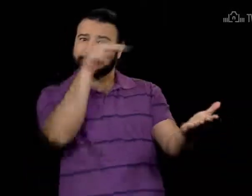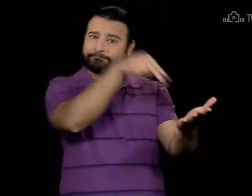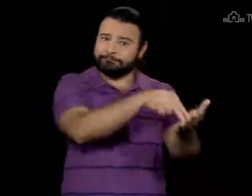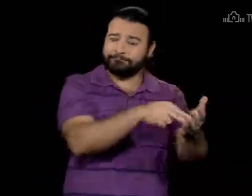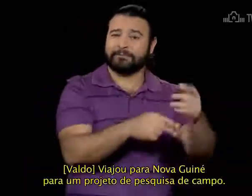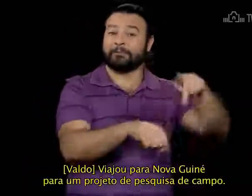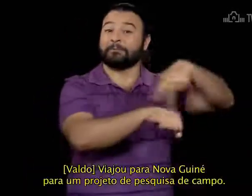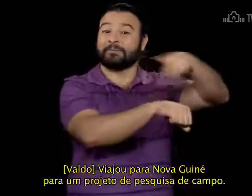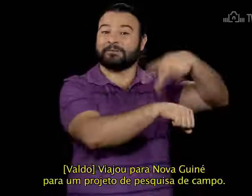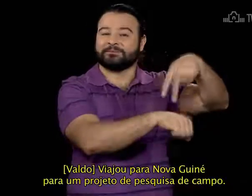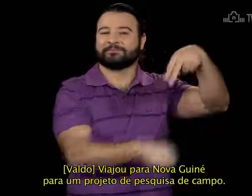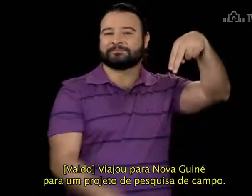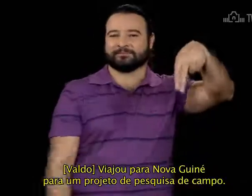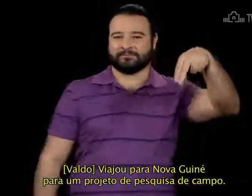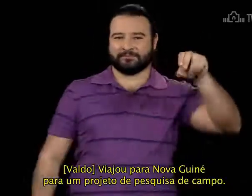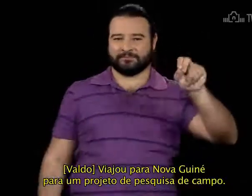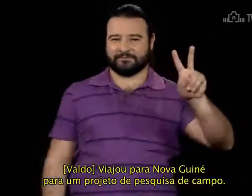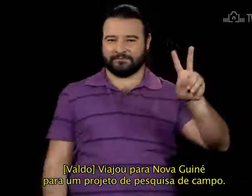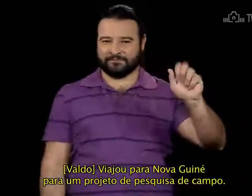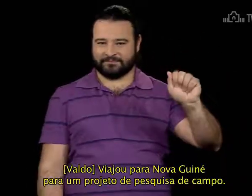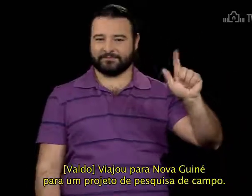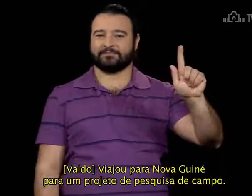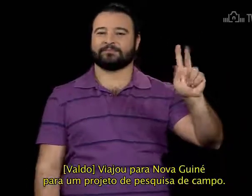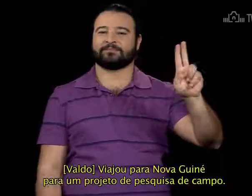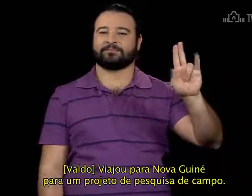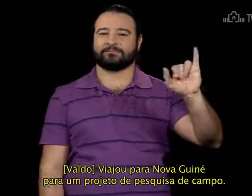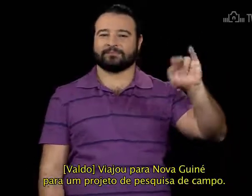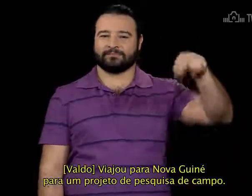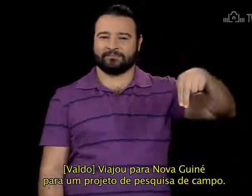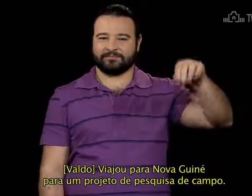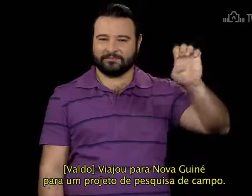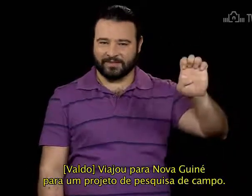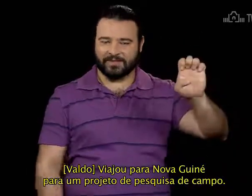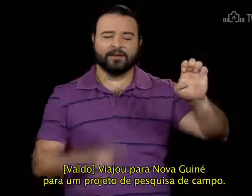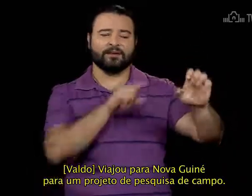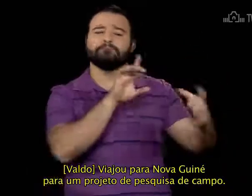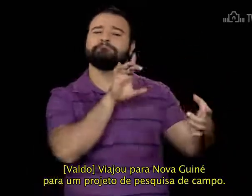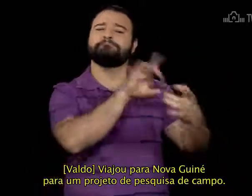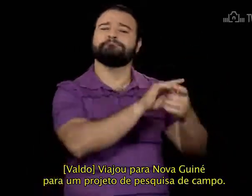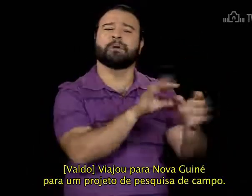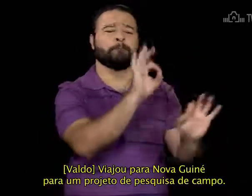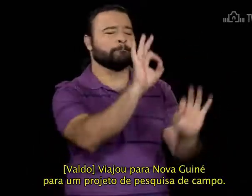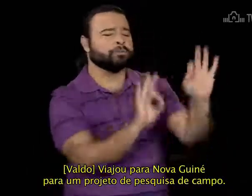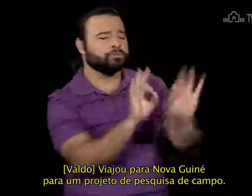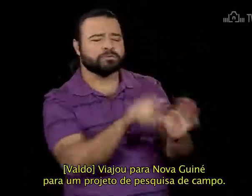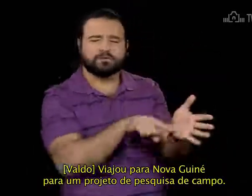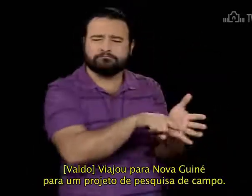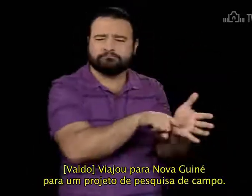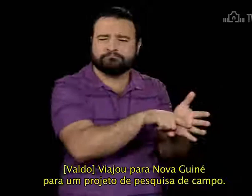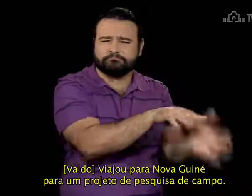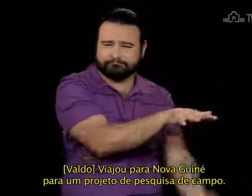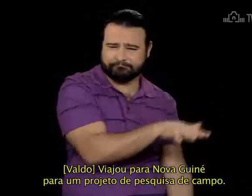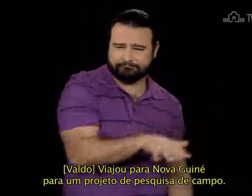Viajou para Nova Guiné Para um projeto de pesquisa de campo